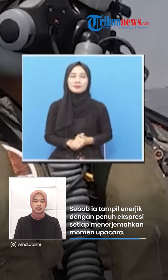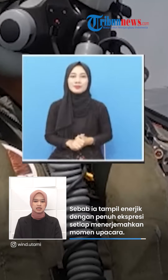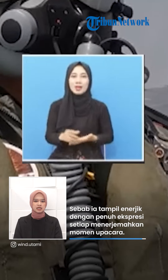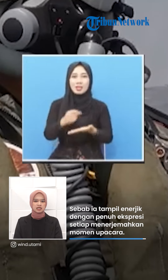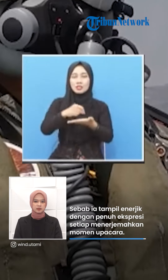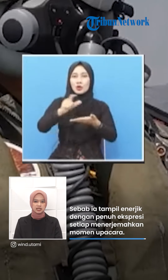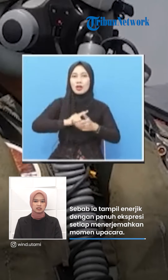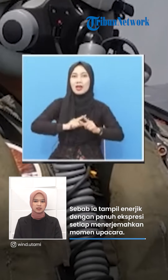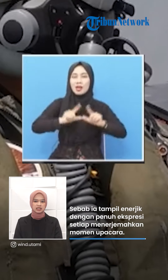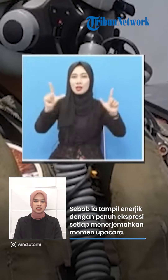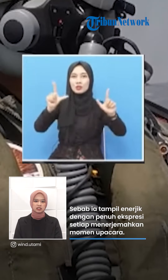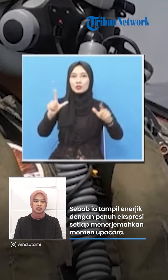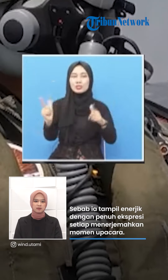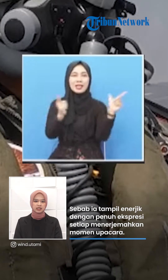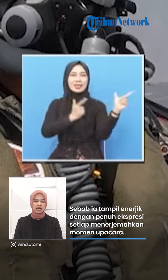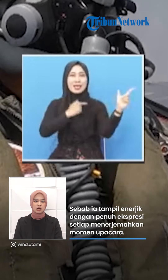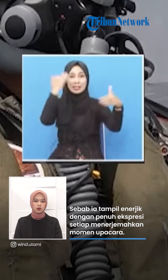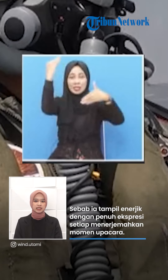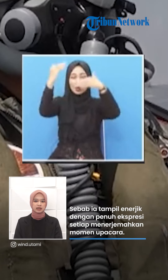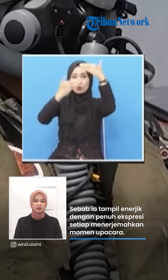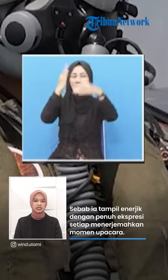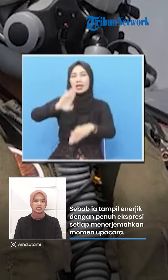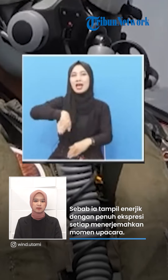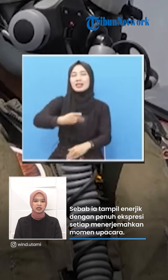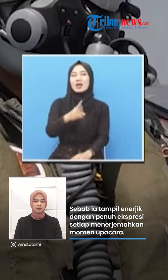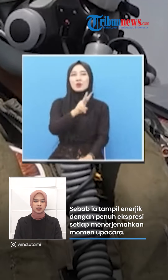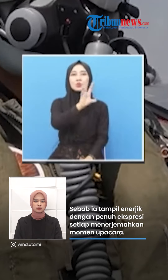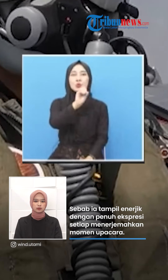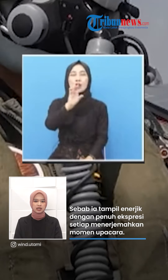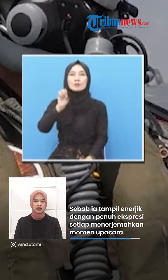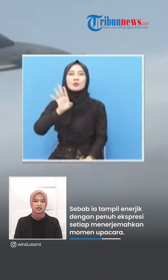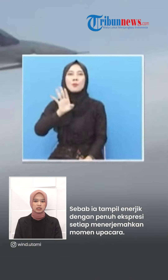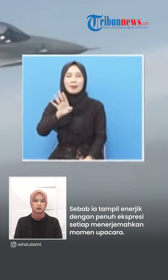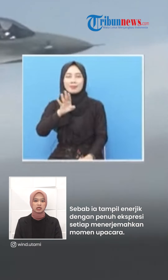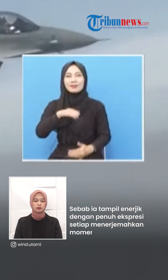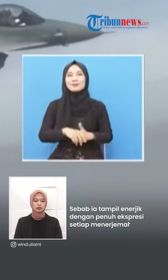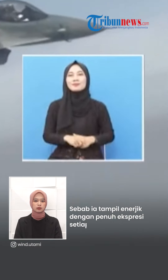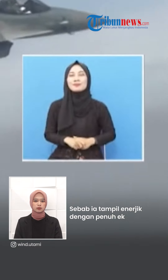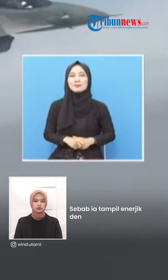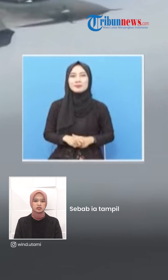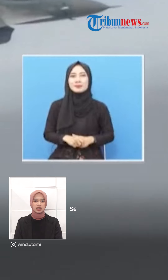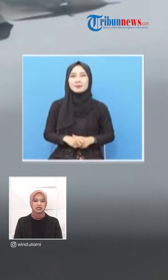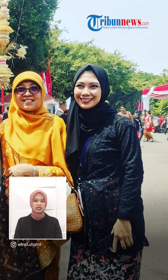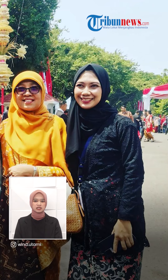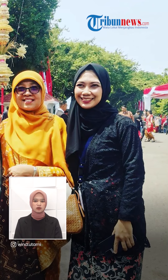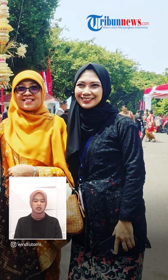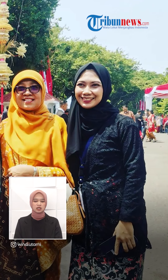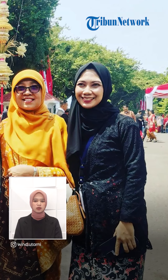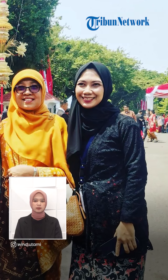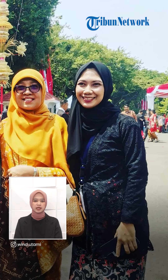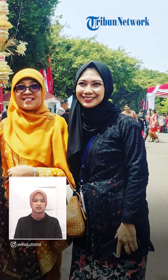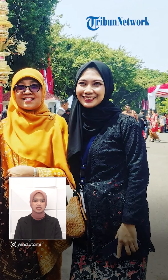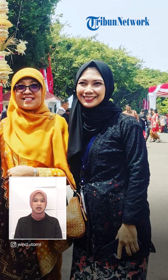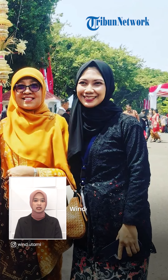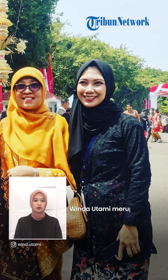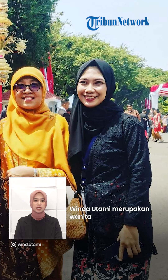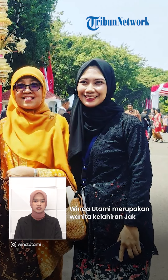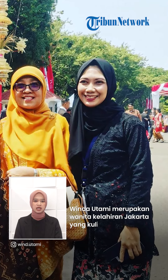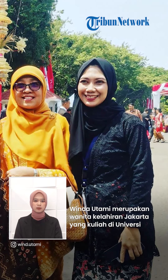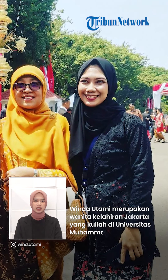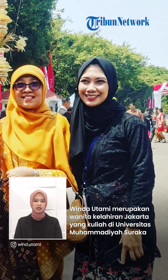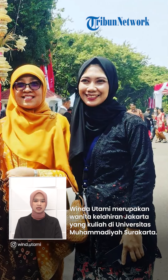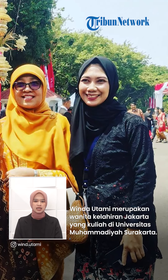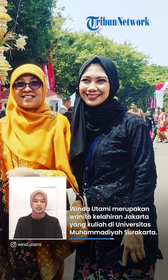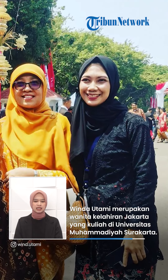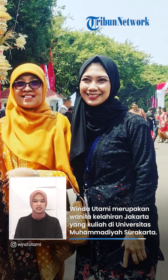SMA Saat pindah tempat tinggal tetap, ia awalnya menjadi pendamping untuk anak-anak berkebutuhan khusus Dari sekolah luar biasa atau